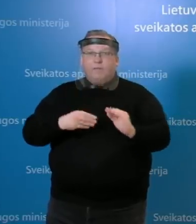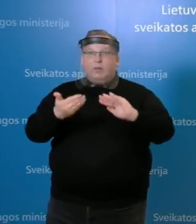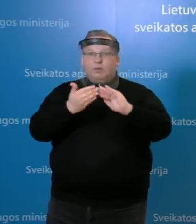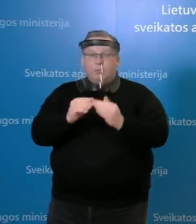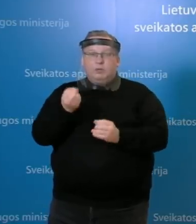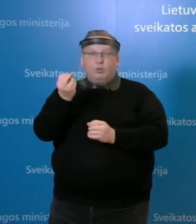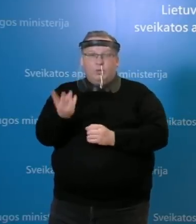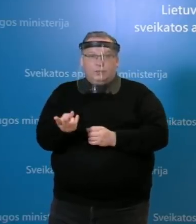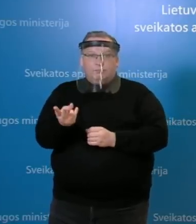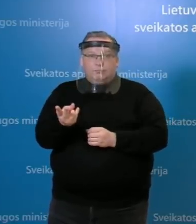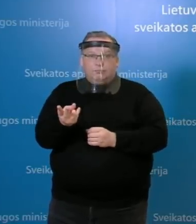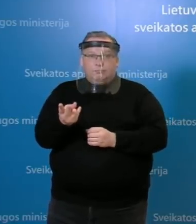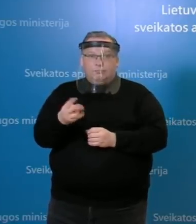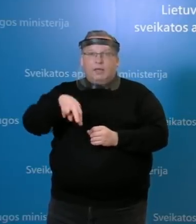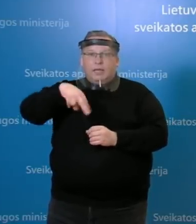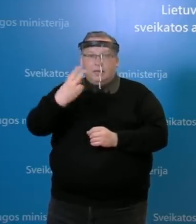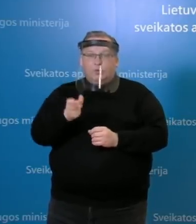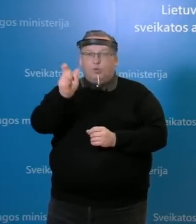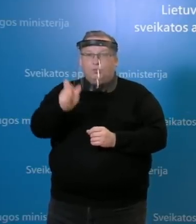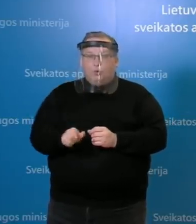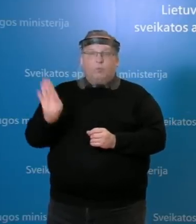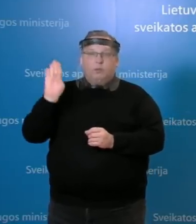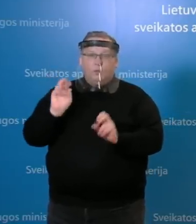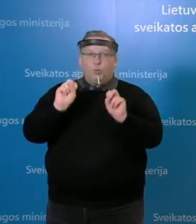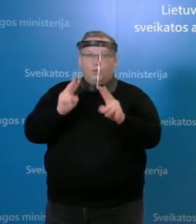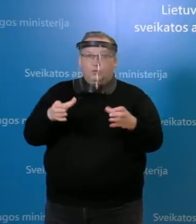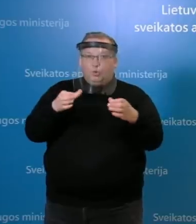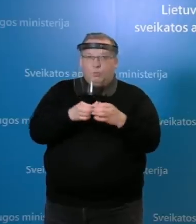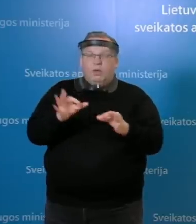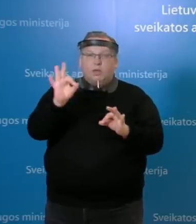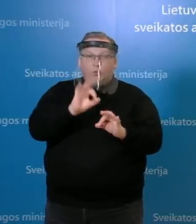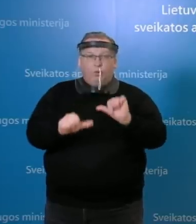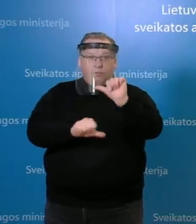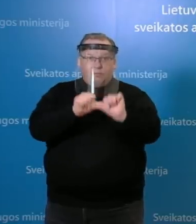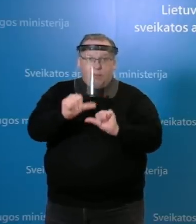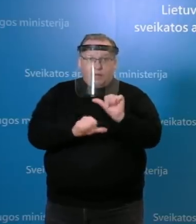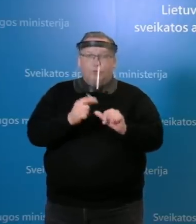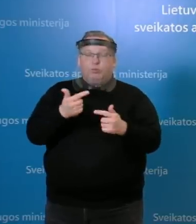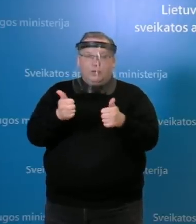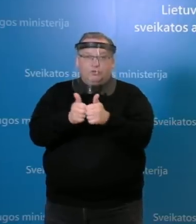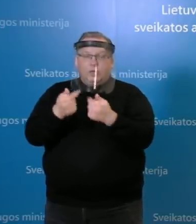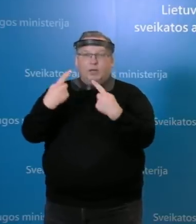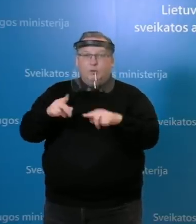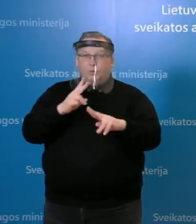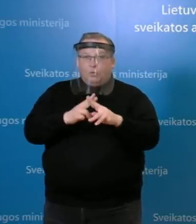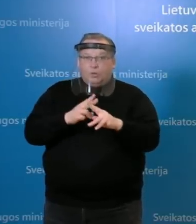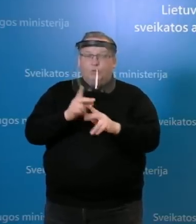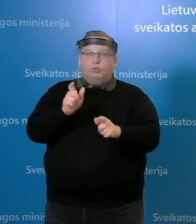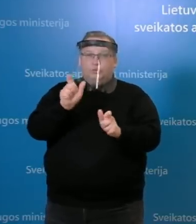klinikinė lygoninė asmuo priklausė rizikos grupiai tiek dėl amžiaus, tiek dėl gretutinių lygų asmuo sirgo